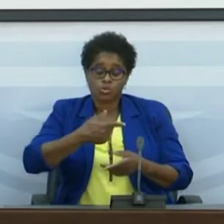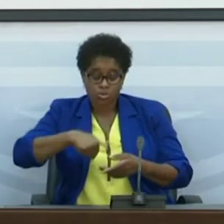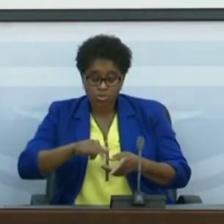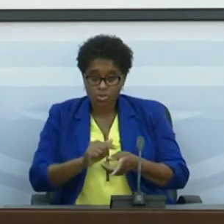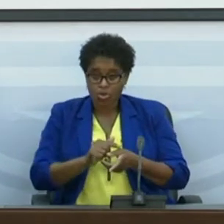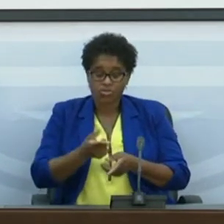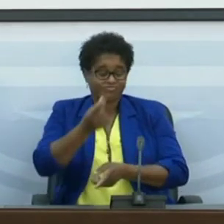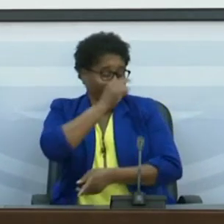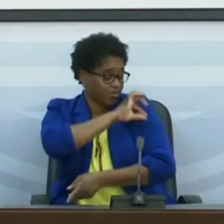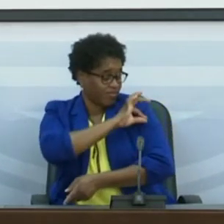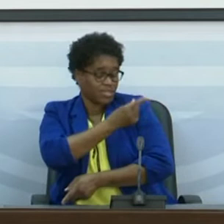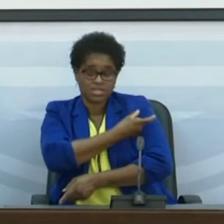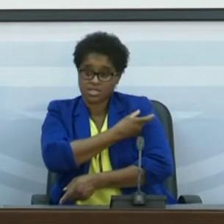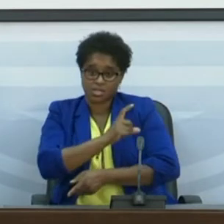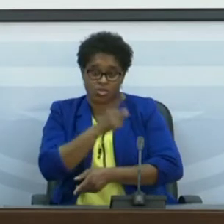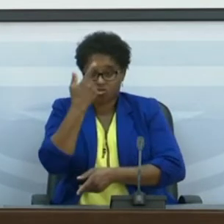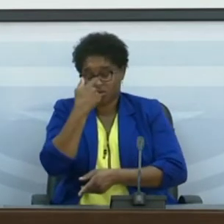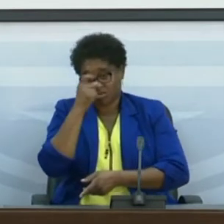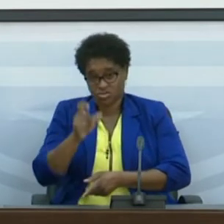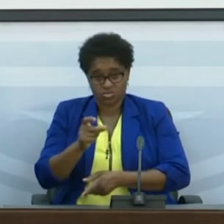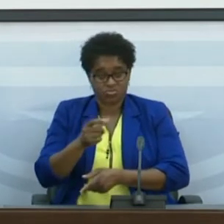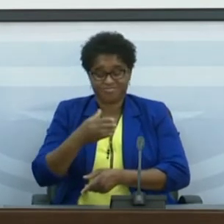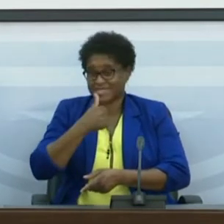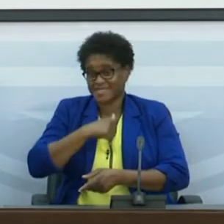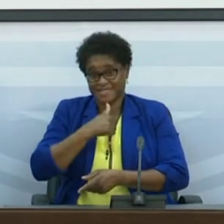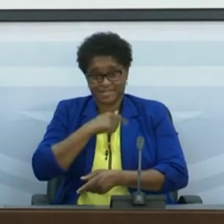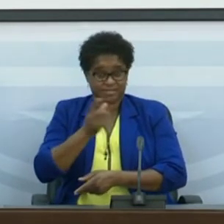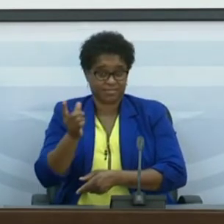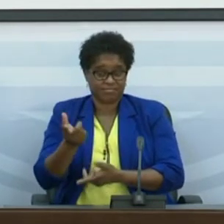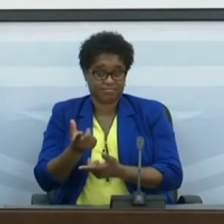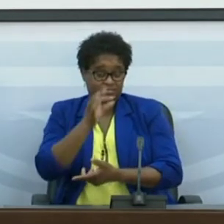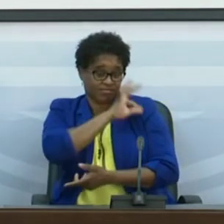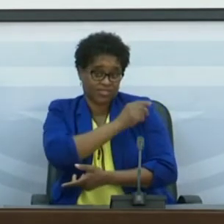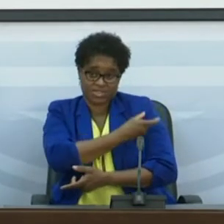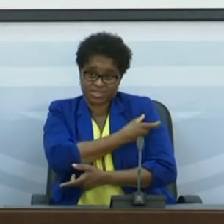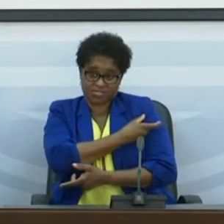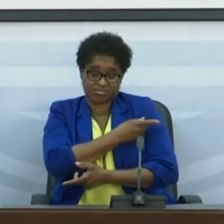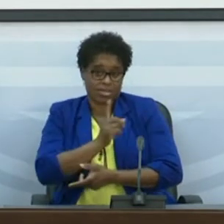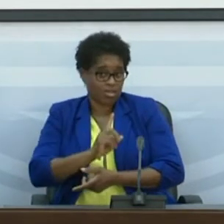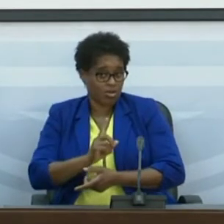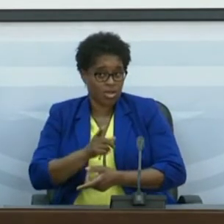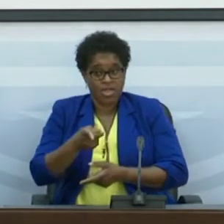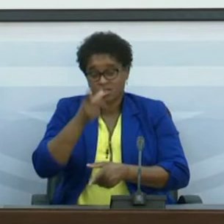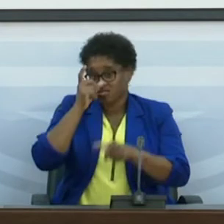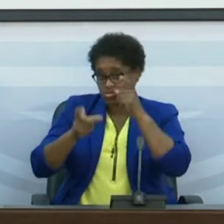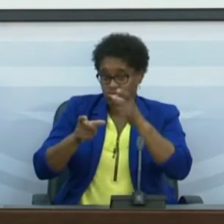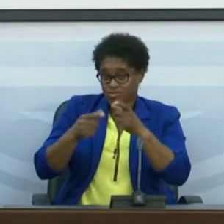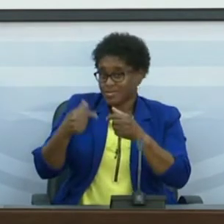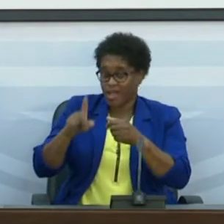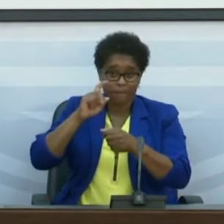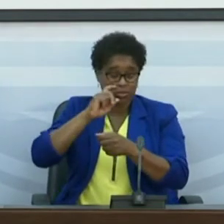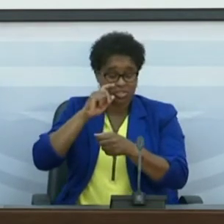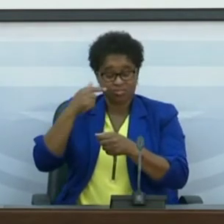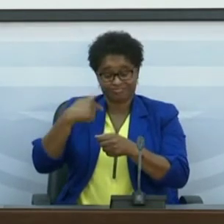não nos vacinarmos, de uma pessoa decidir não se vacinar, essa pessoa, para além de não estar a proteger-se,